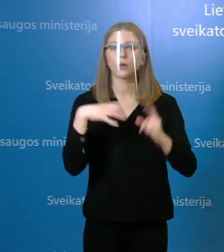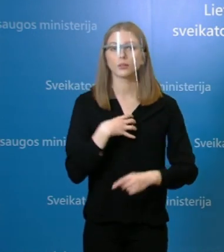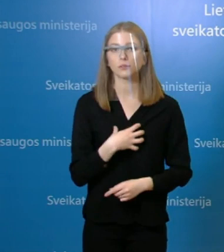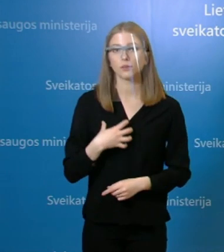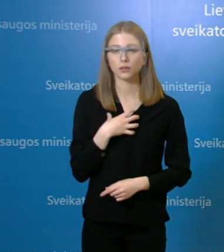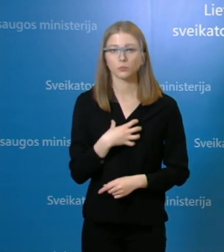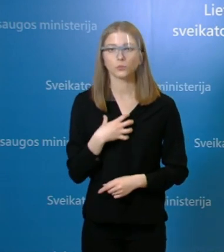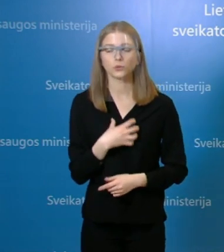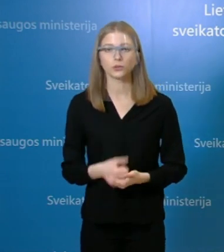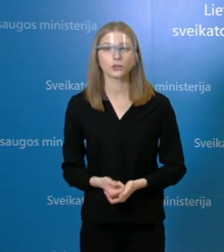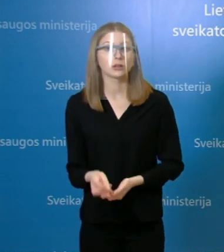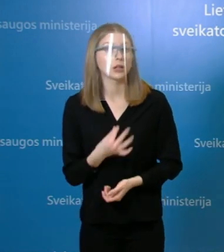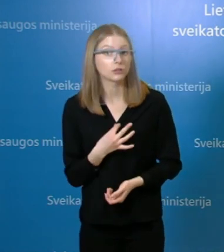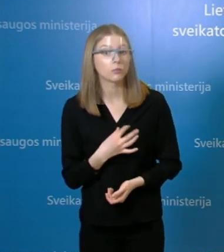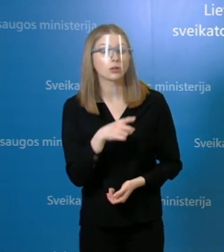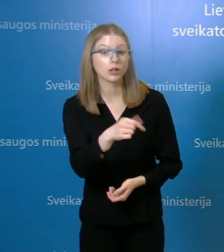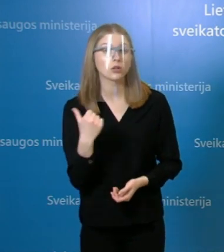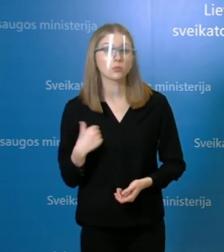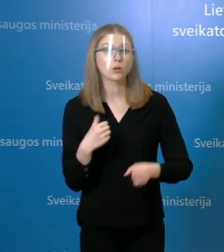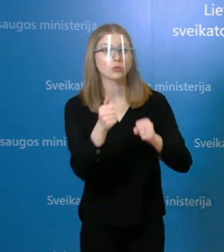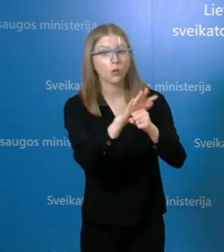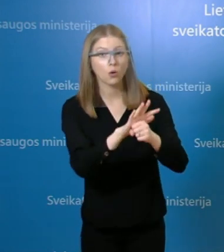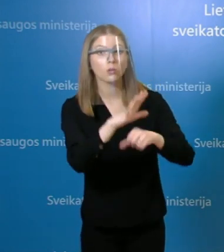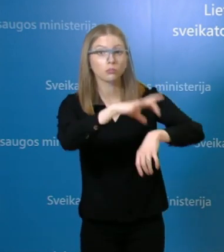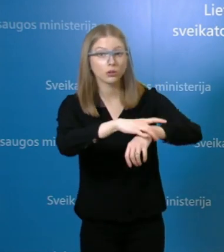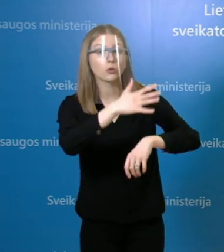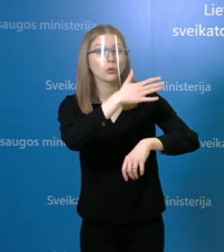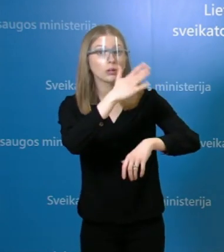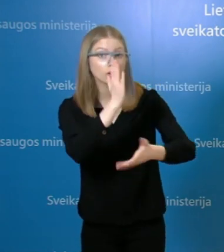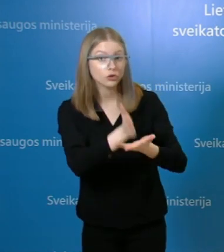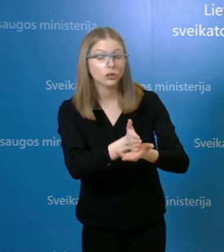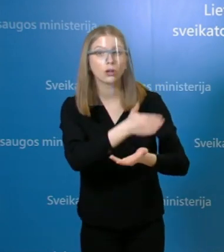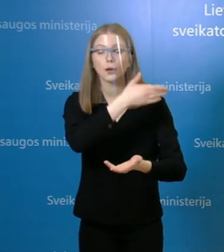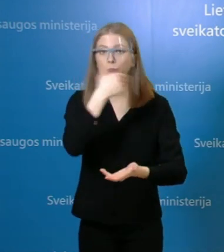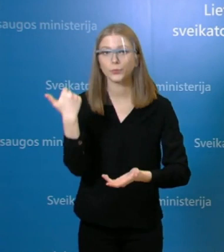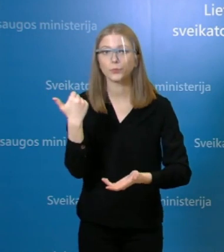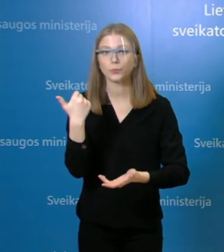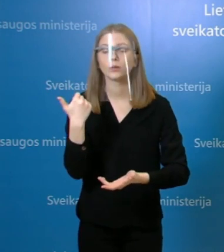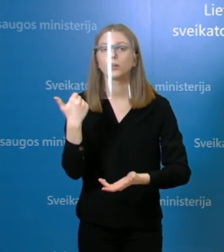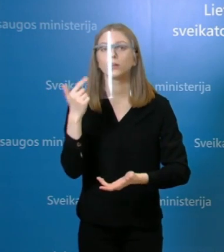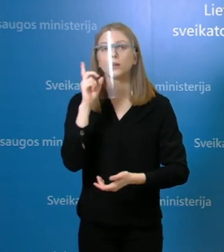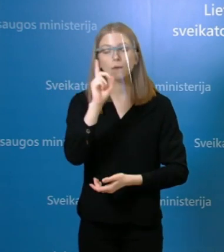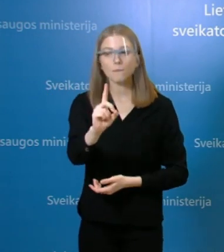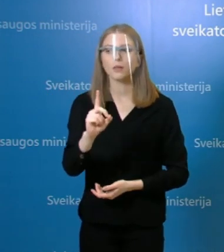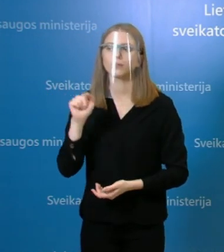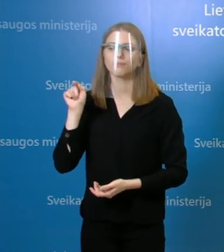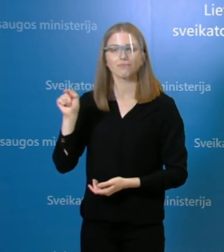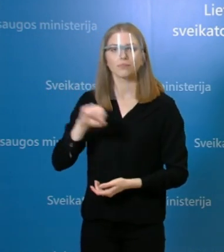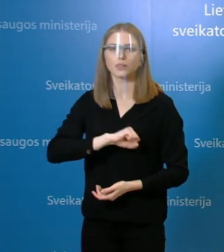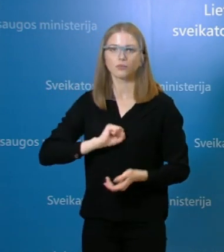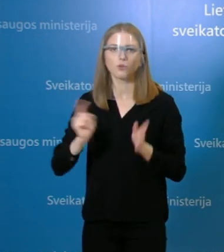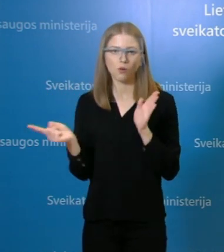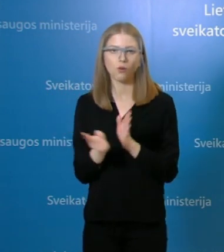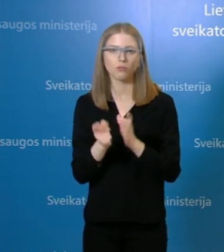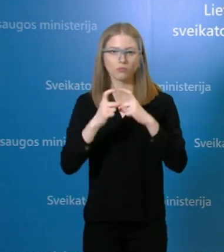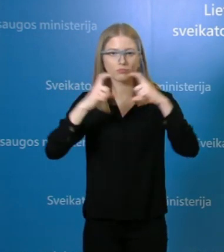nebaisant to arligonis yra patvirtinta, teigiamas rezultatas ar nėra. Tai iš